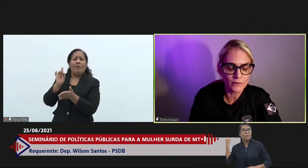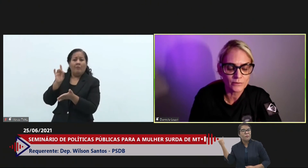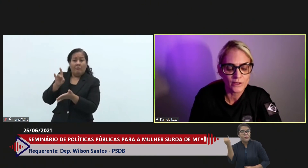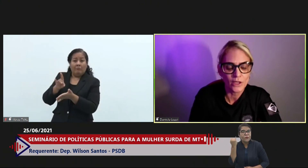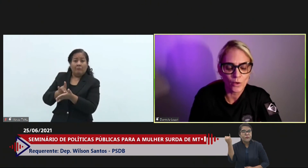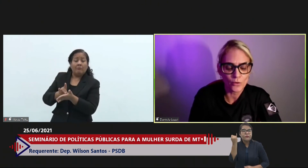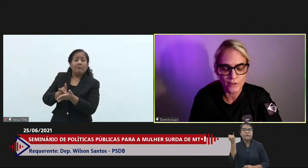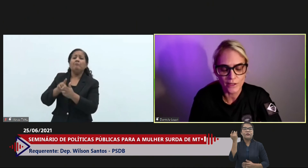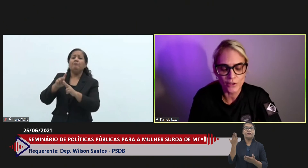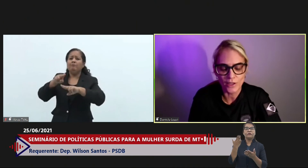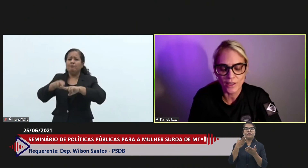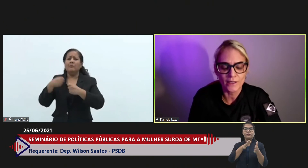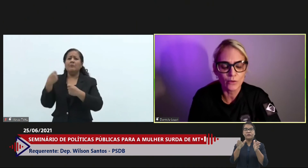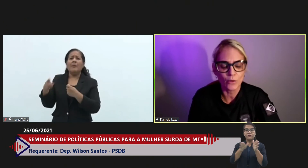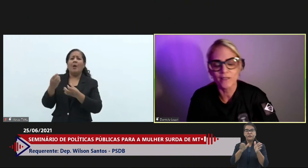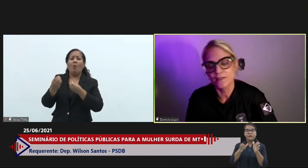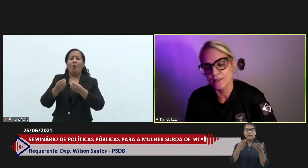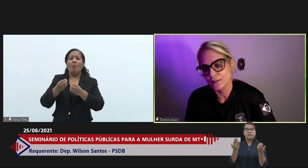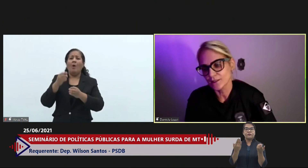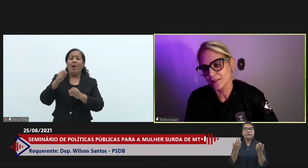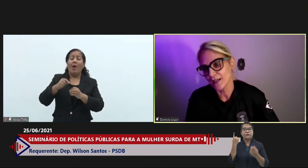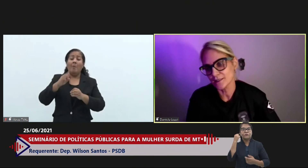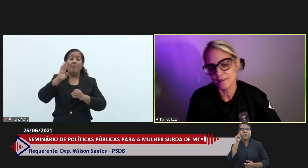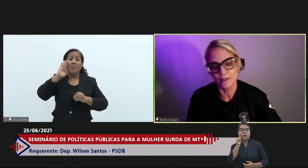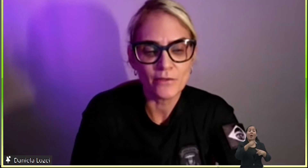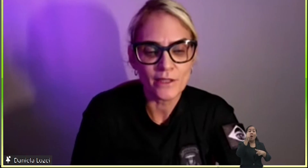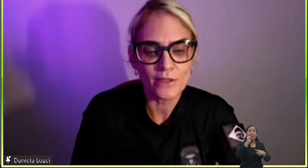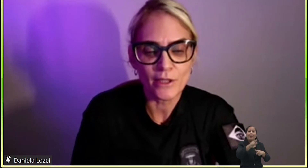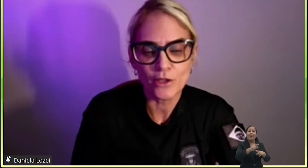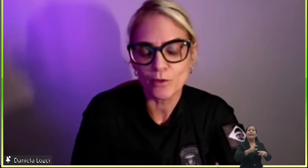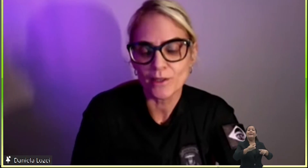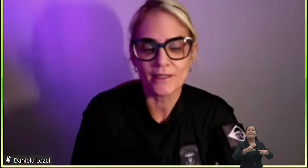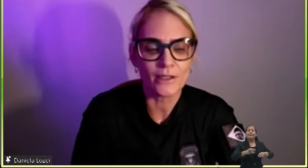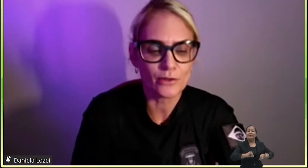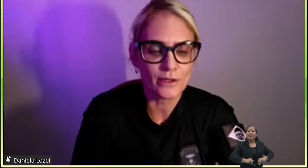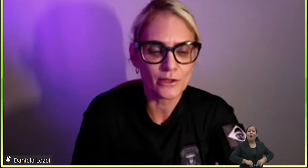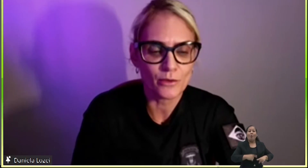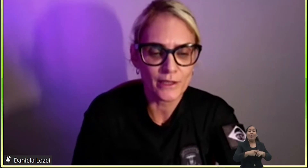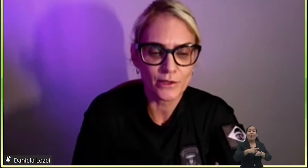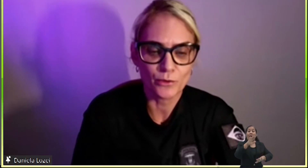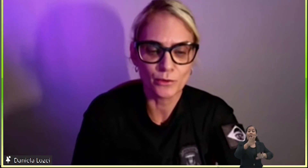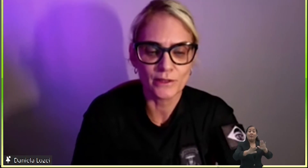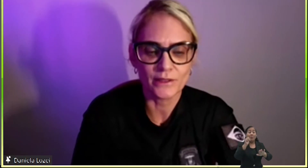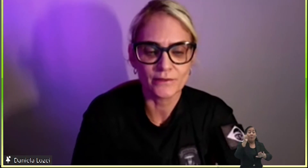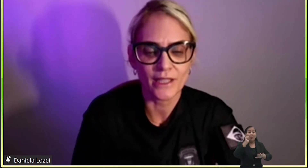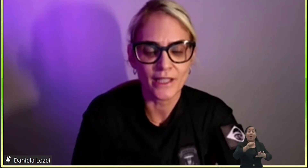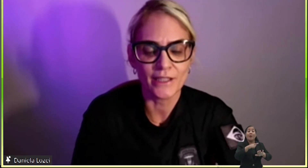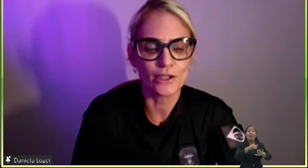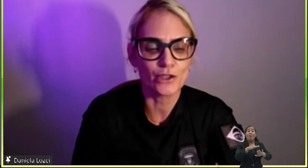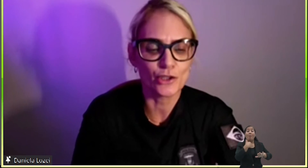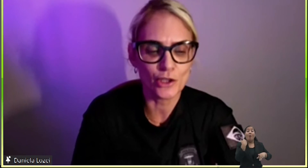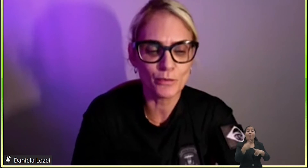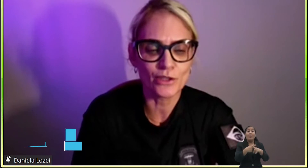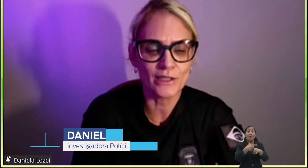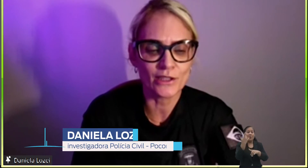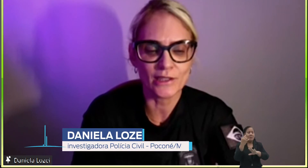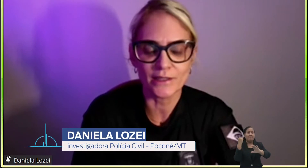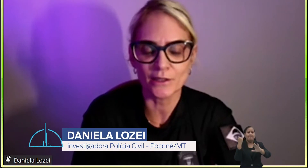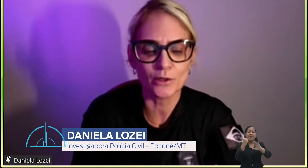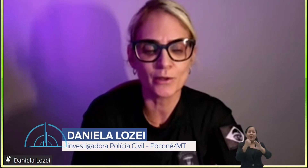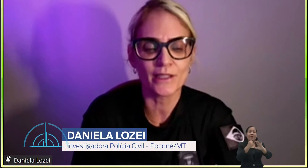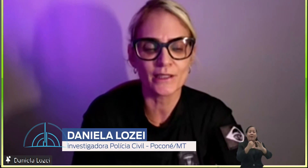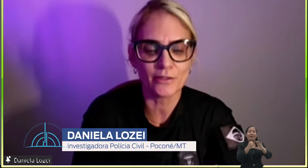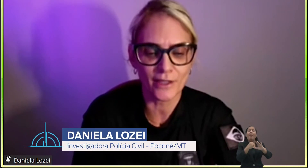conscientização acessíveis às mulheres surdas. Infelizmente o acesso das mulheres surdas a esse tipo de